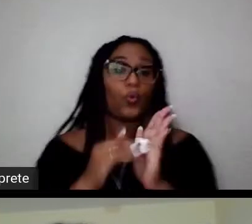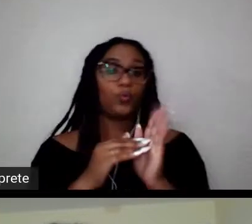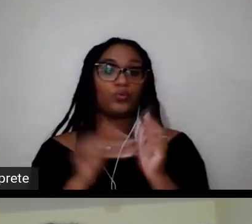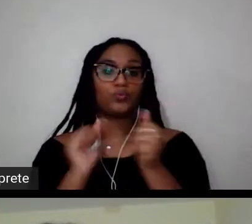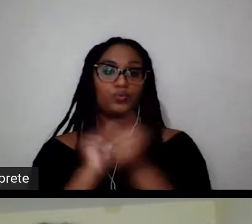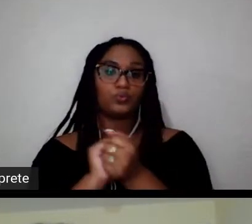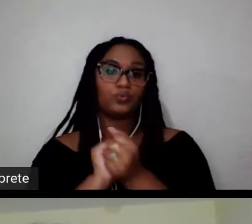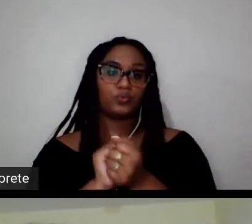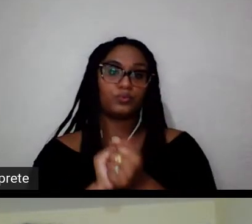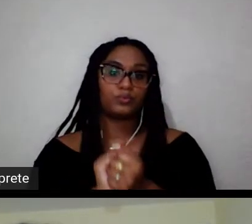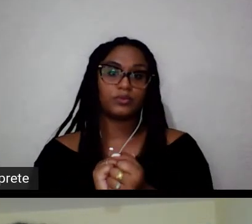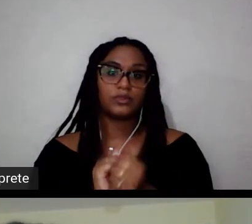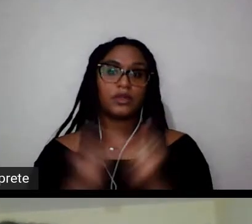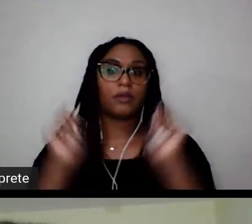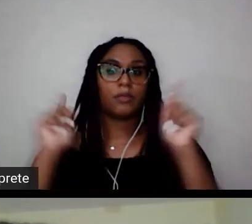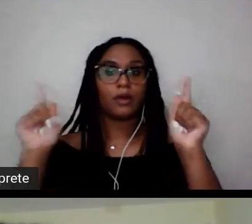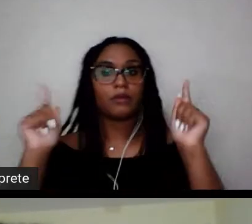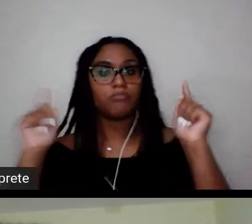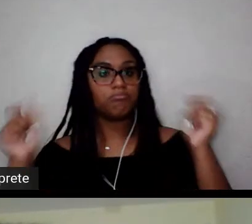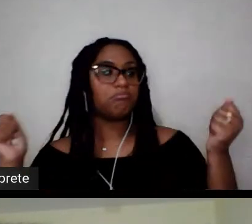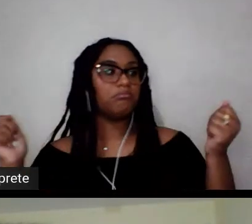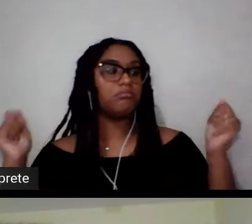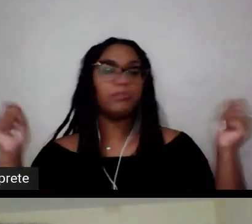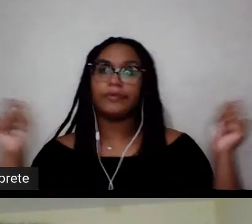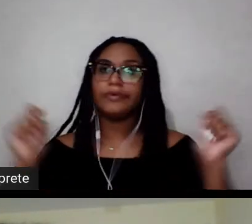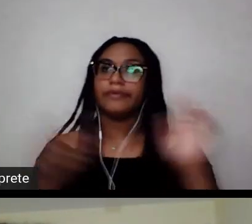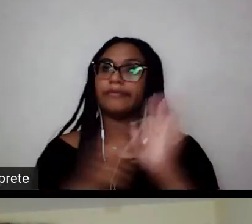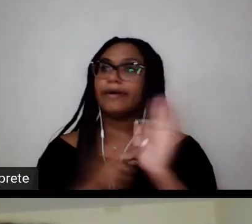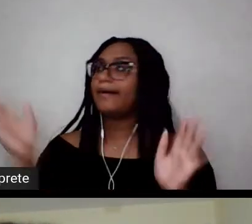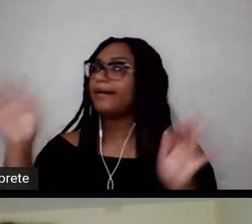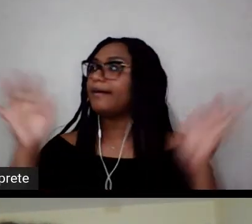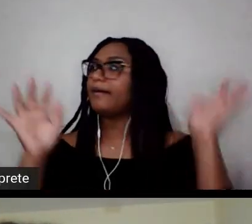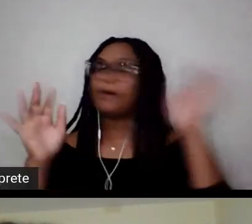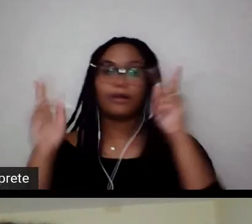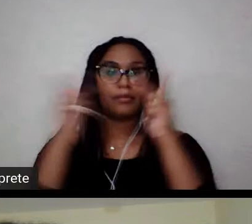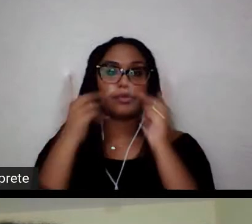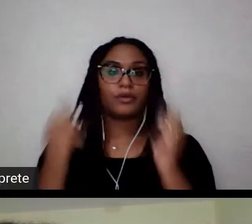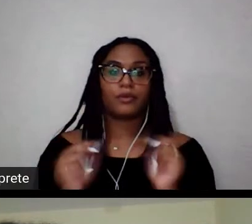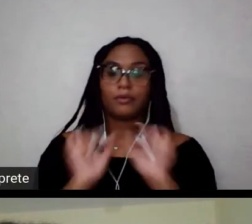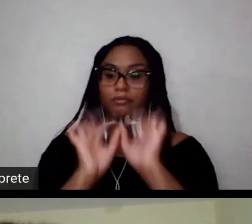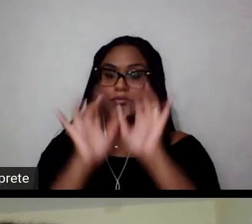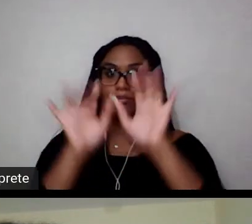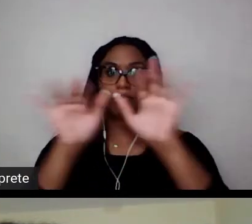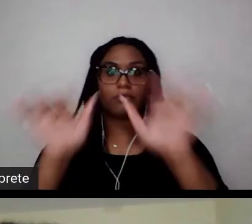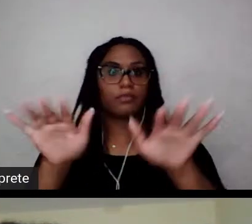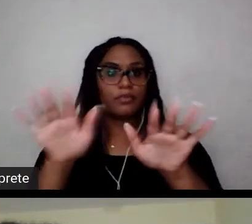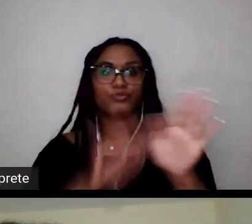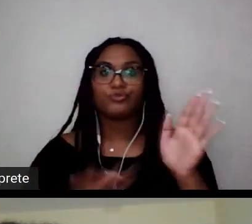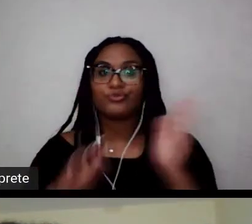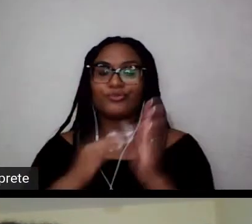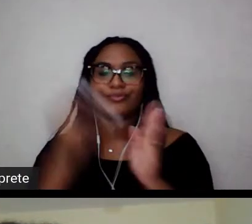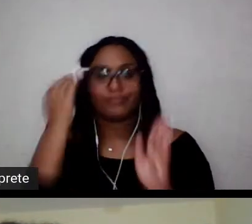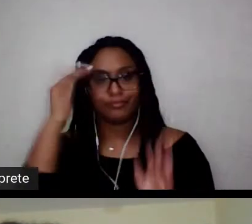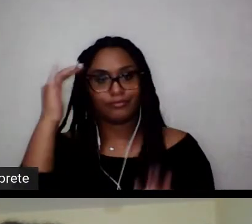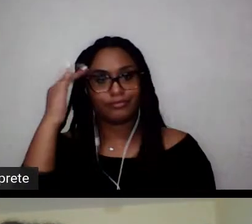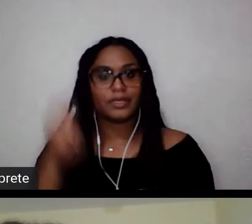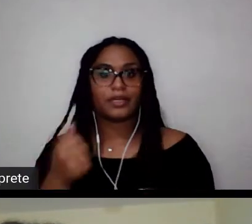agentes mobilizadoras. E veja, eu não estou falando dessa coisa de fazer uso de forma